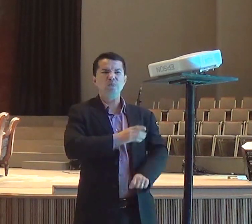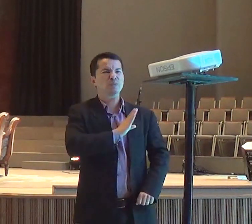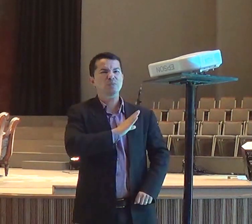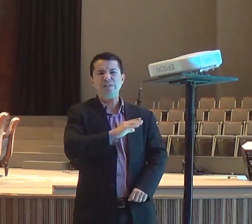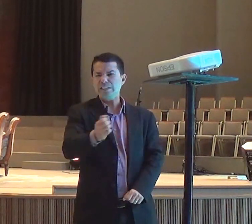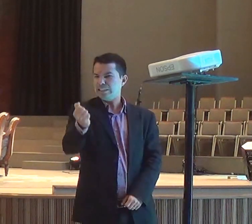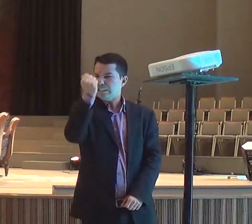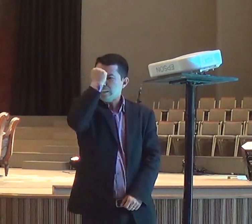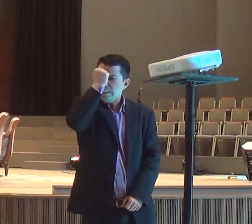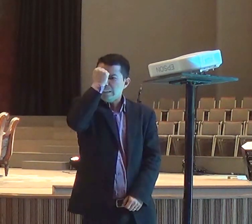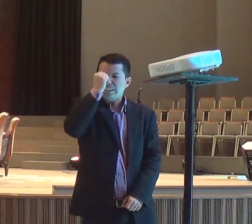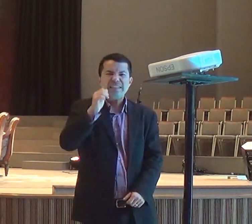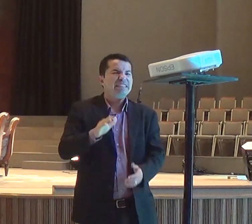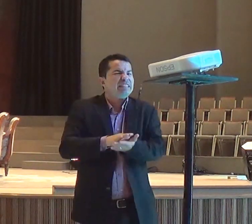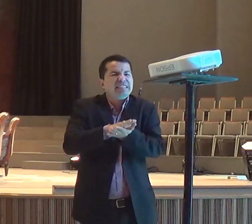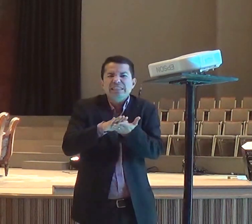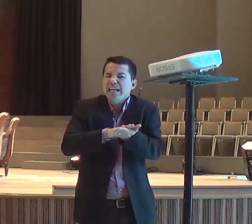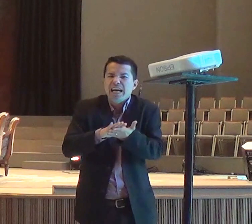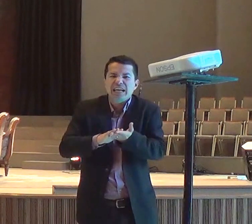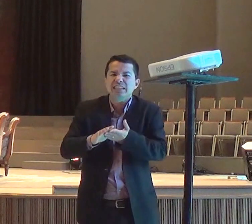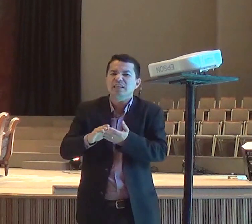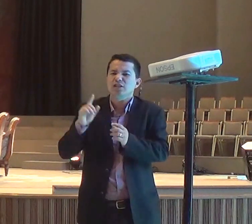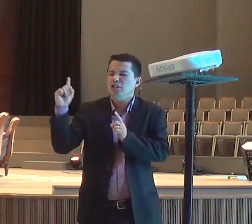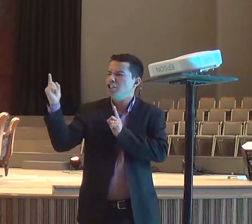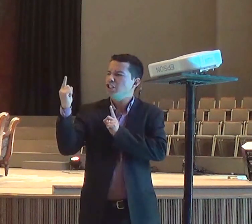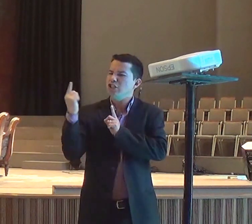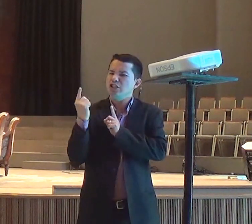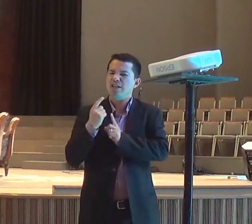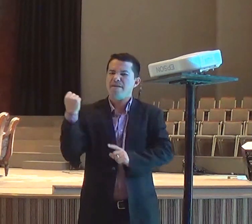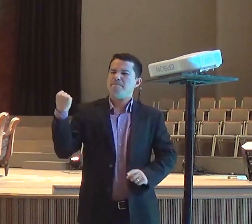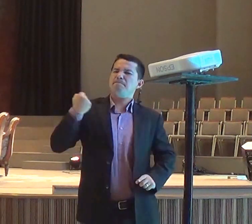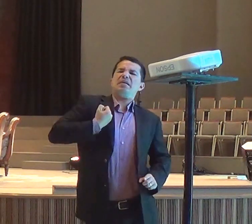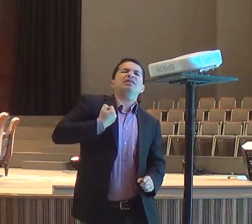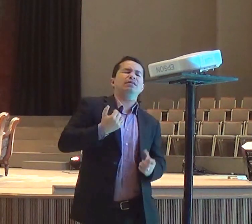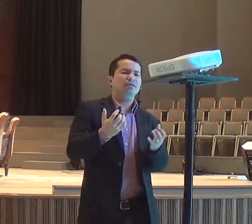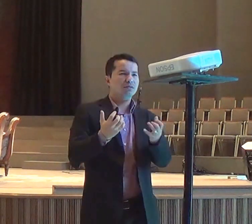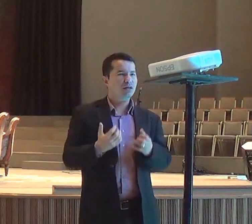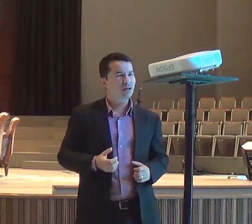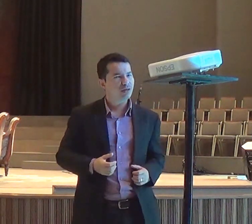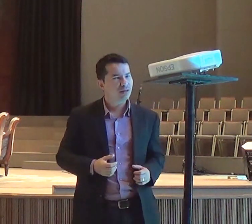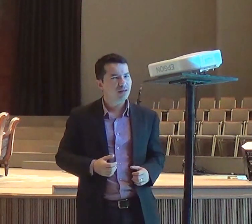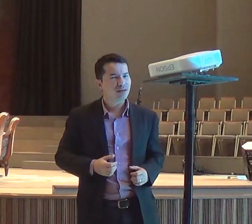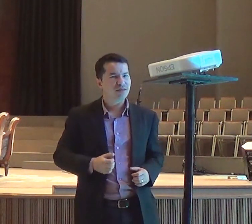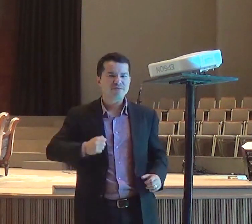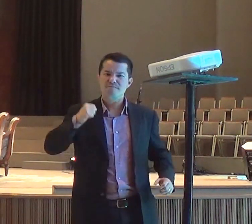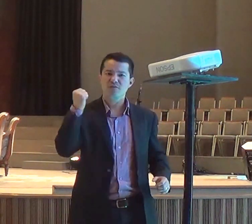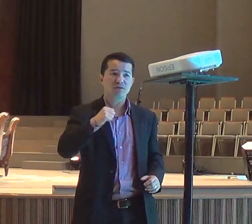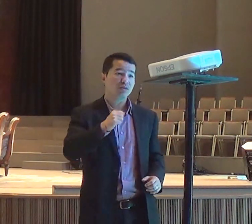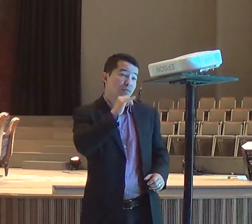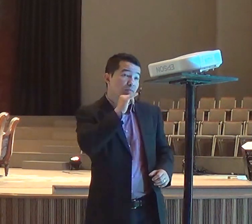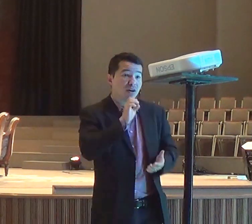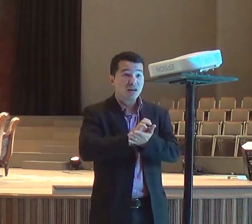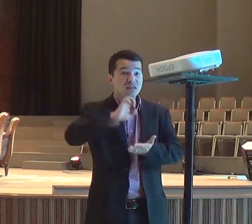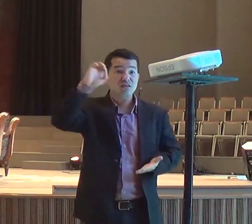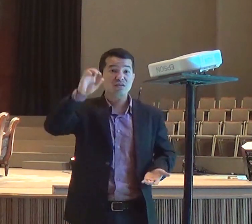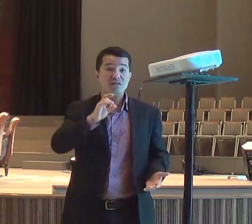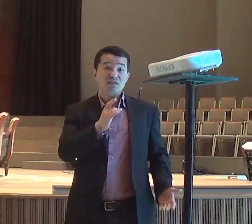e ainda, continuam, querendo me matar, eu não posso, nem entrar, numa cidade, porque,